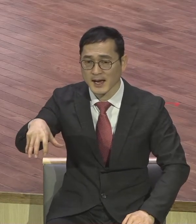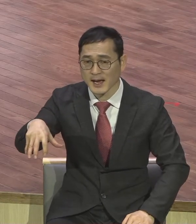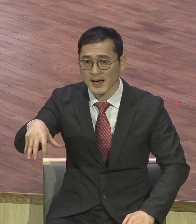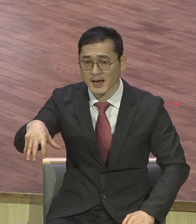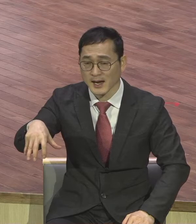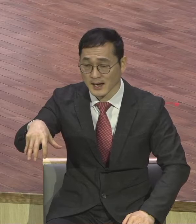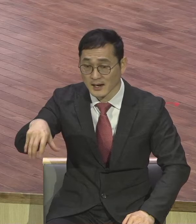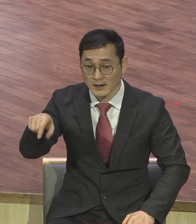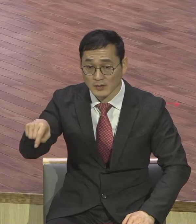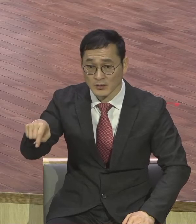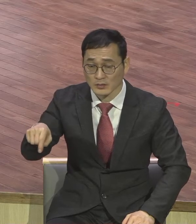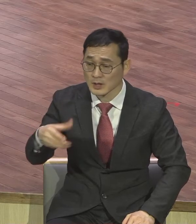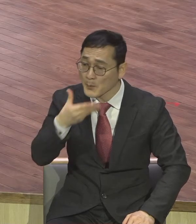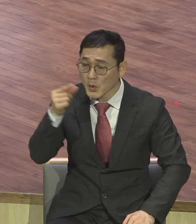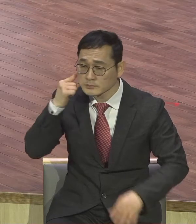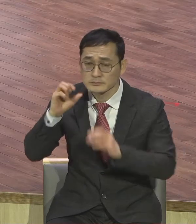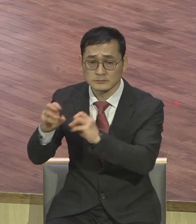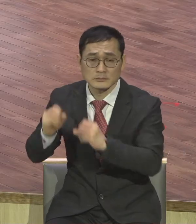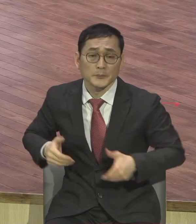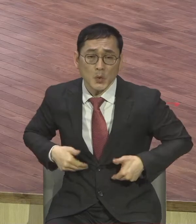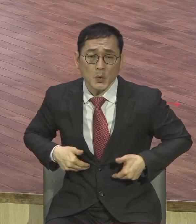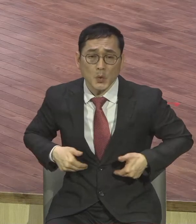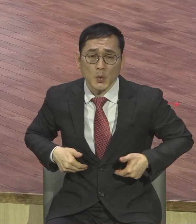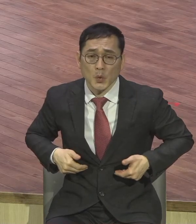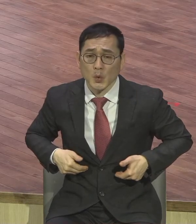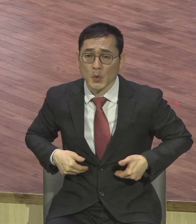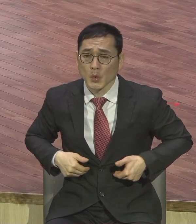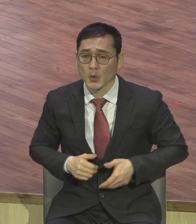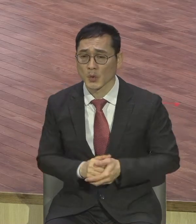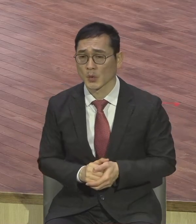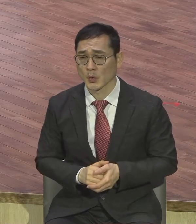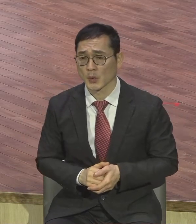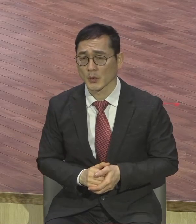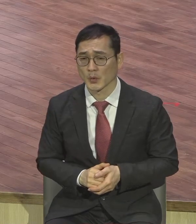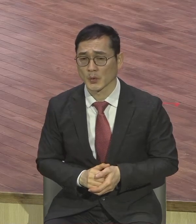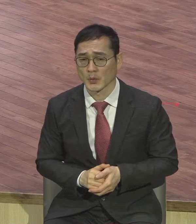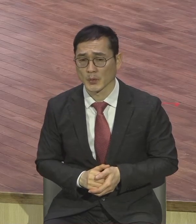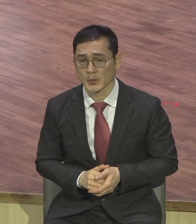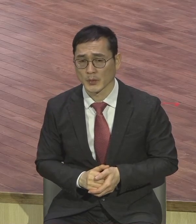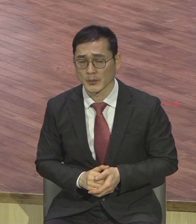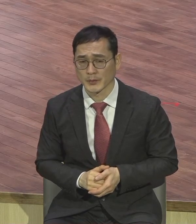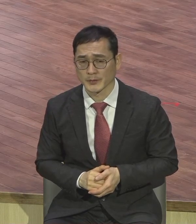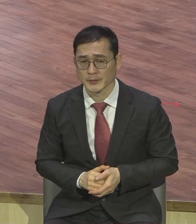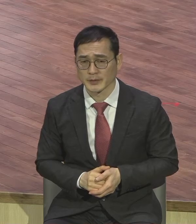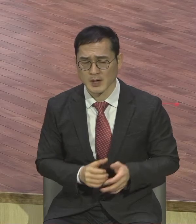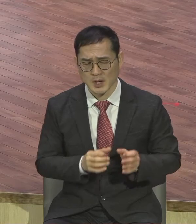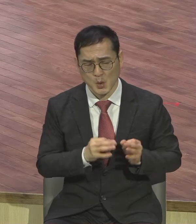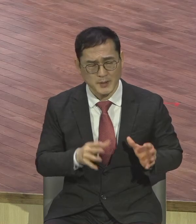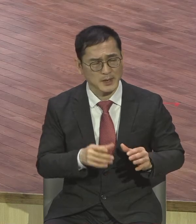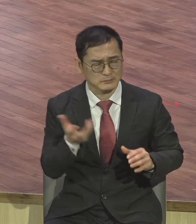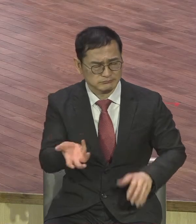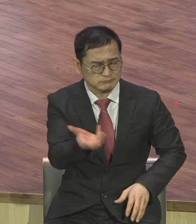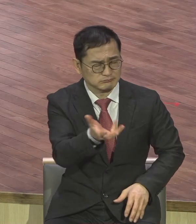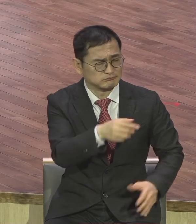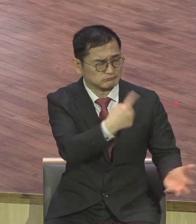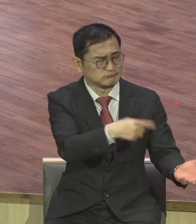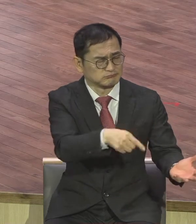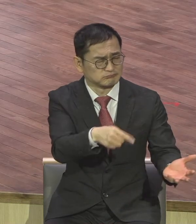들여야 되잖아요 고난 만에 간 거예요 전국 탄이 쓰다가 거기 덜 갔단 말이에요 그런데